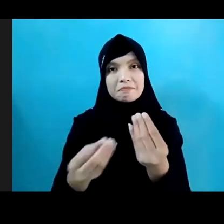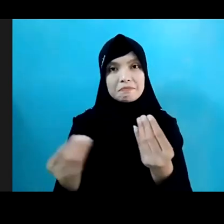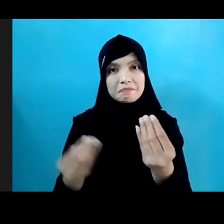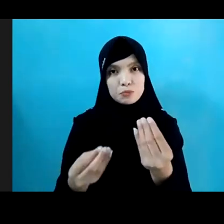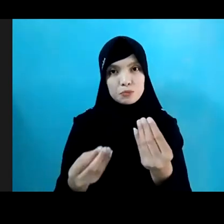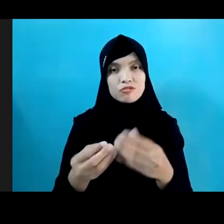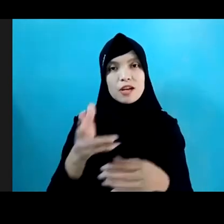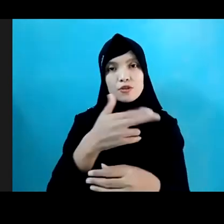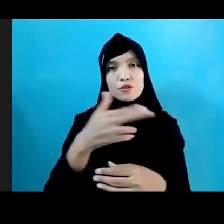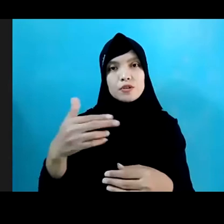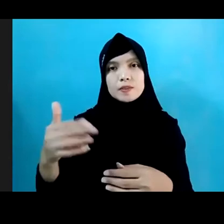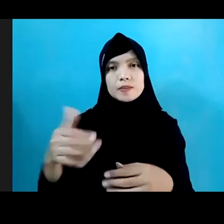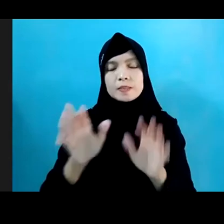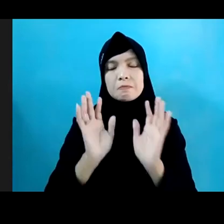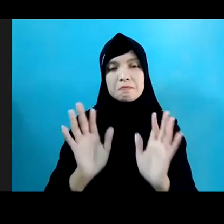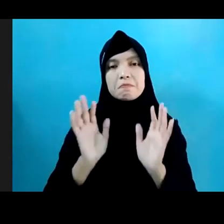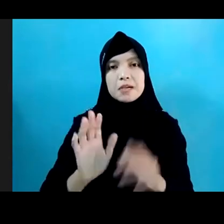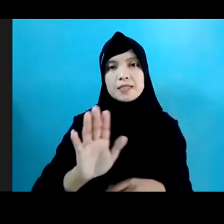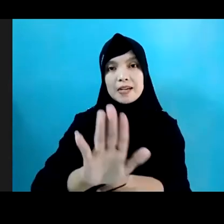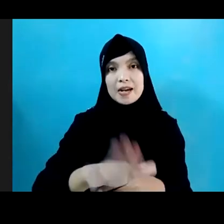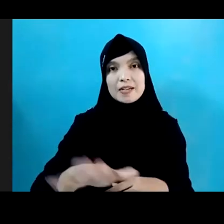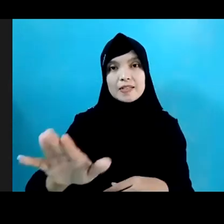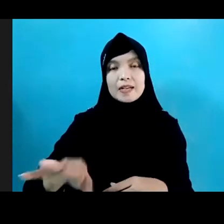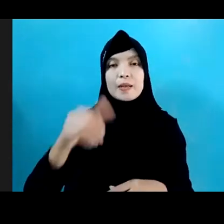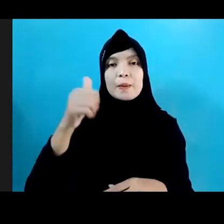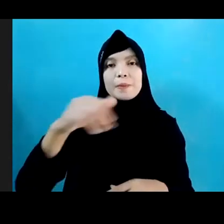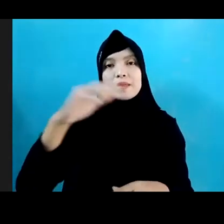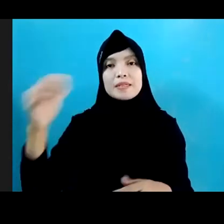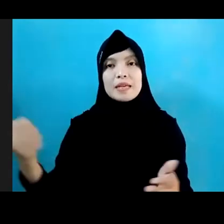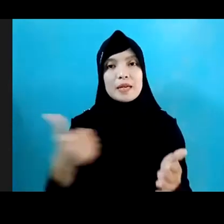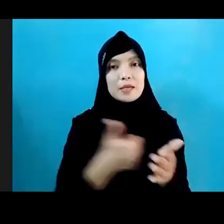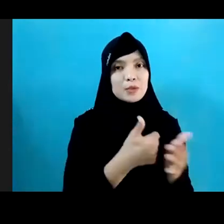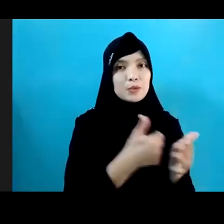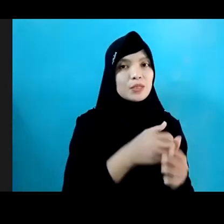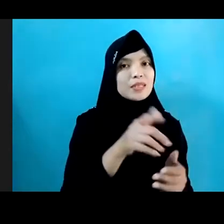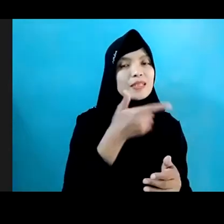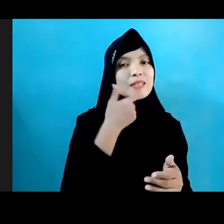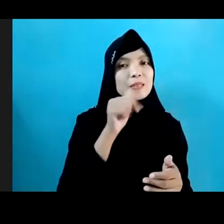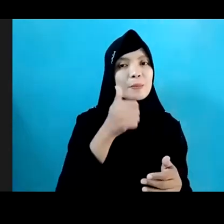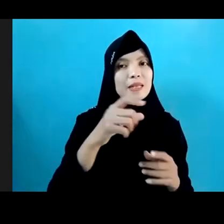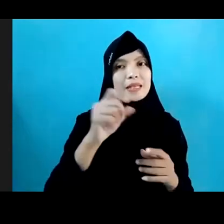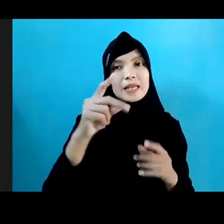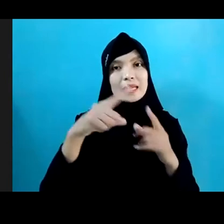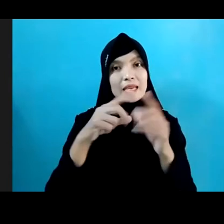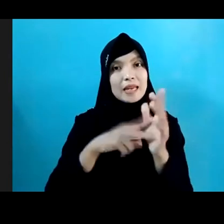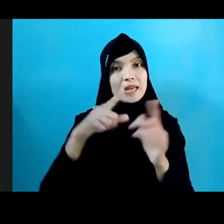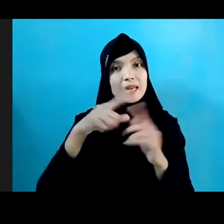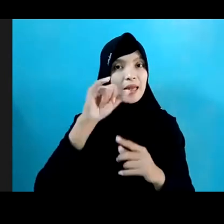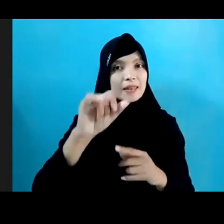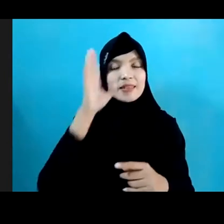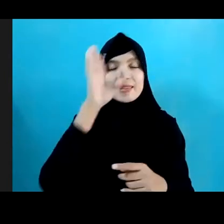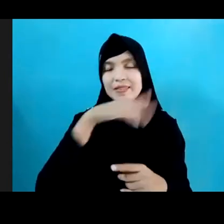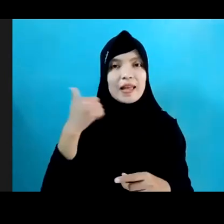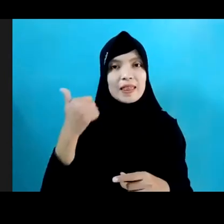Akan Banyak Anak Anak Yang Kemudian Bisa Mengikuti Jejak Seperti Ranti Sudah Cantik Pintar Terus